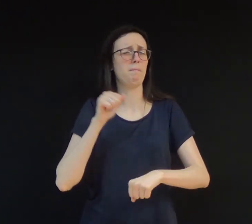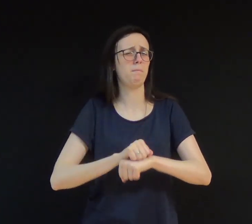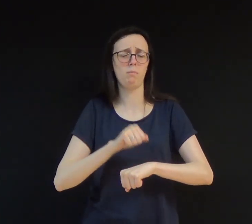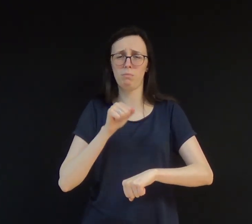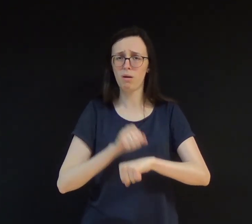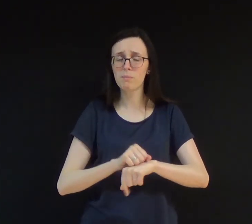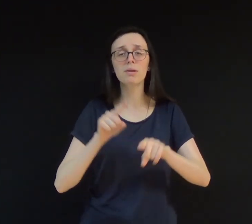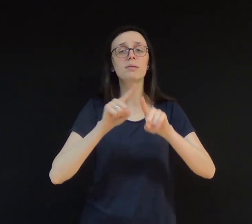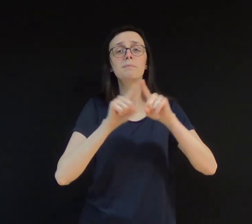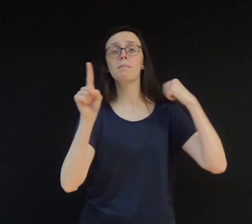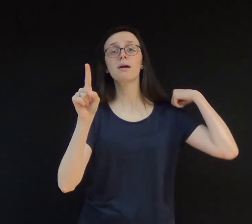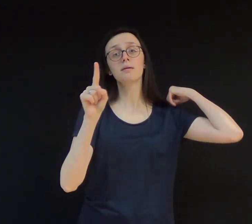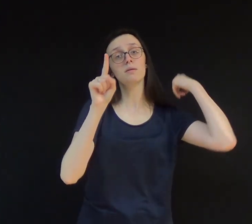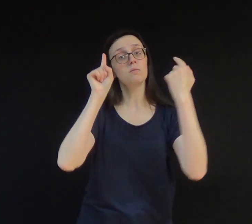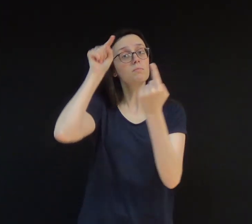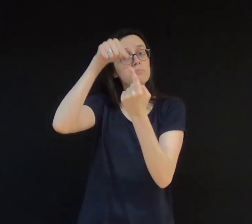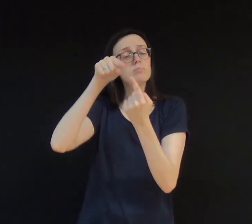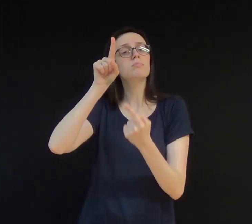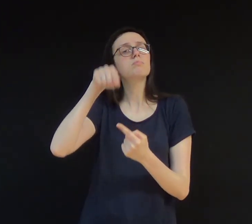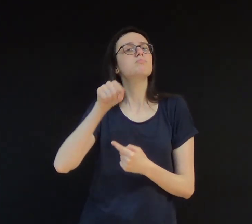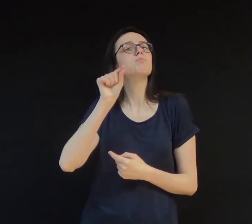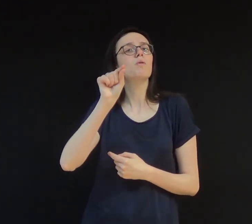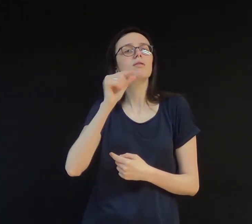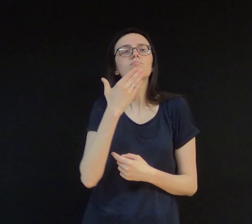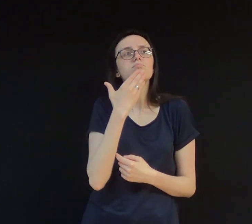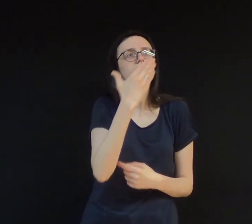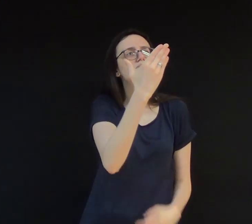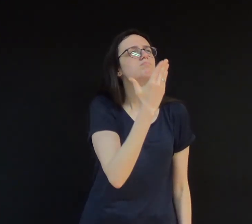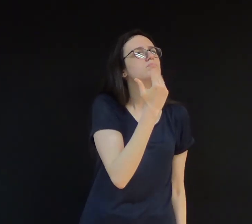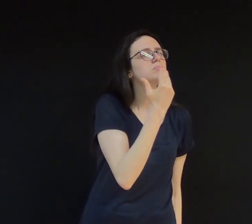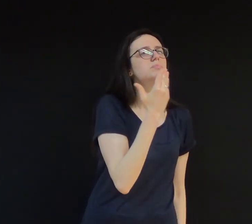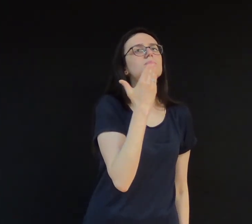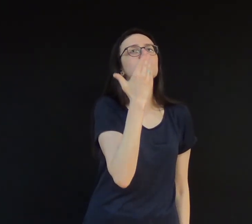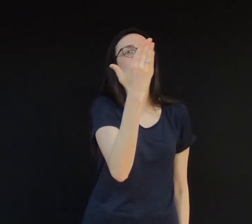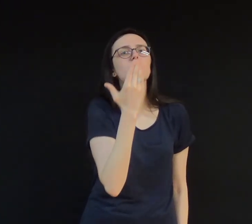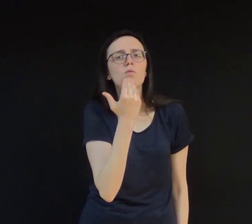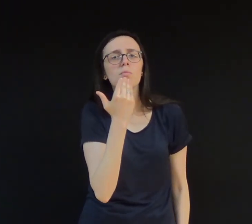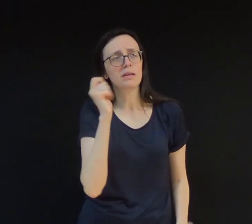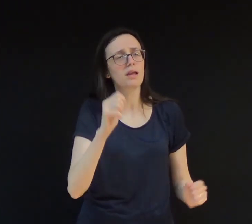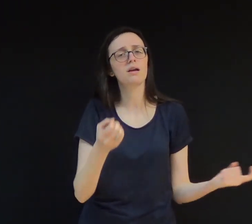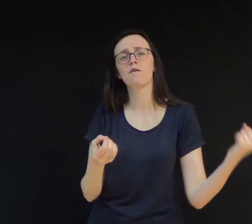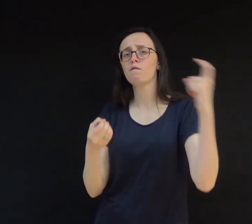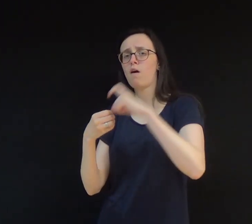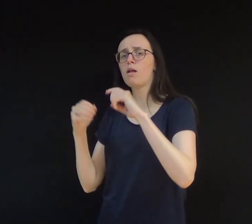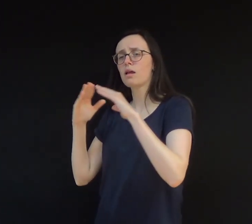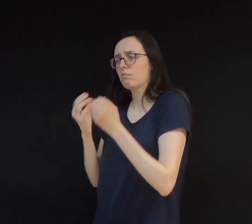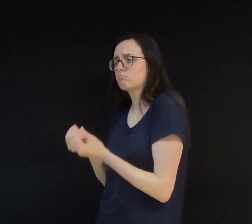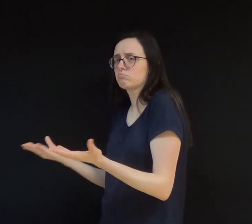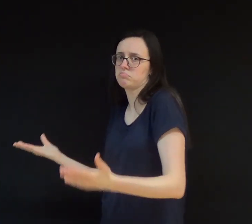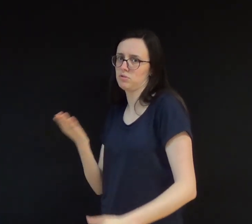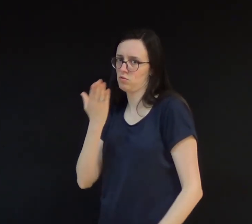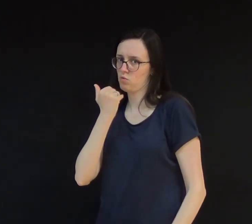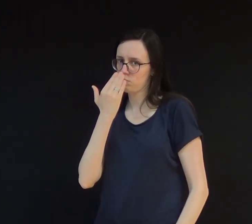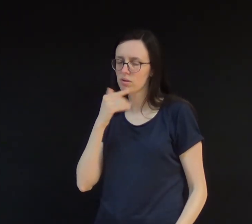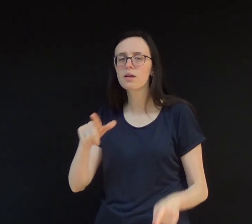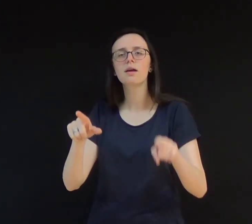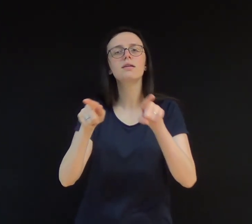E sua missão diária era conseguir algum alimento para levar de volta para sua casa. E também conseguir algo para seu